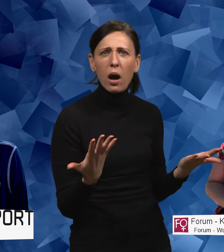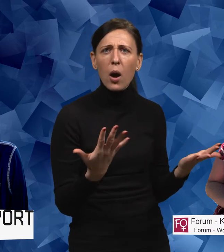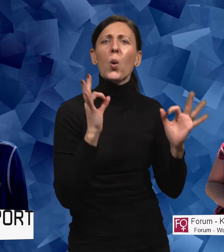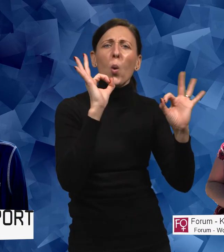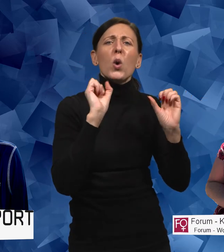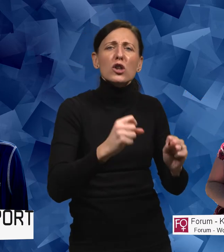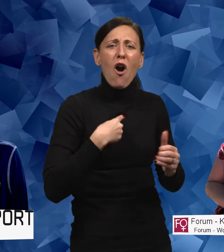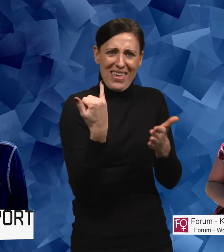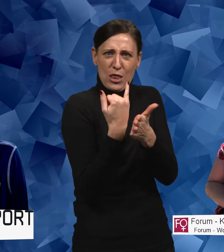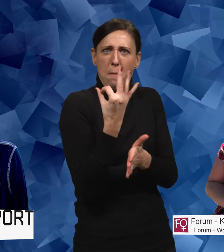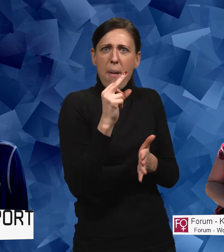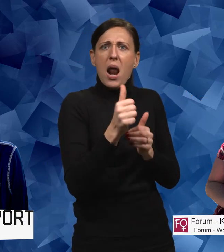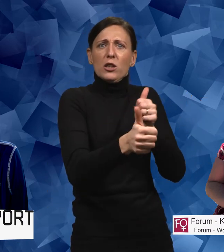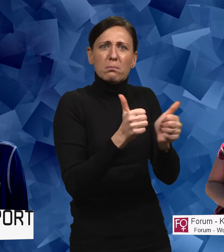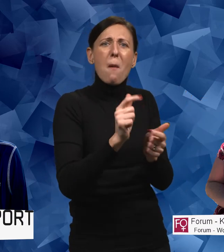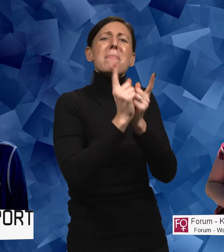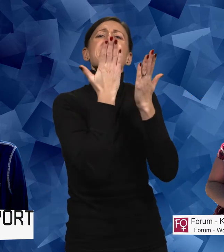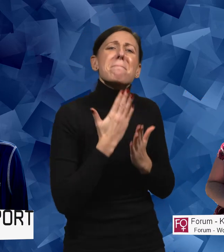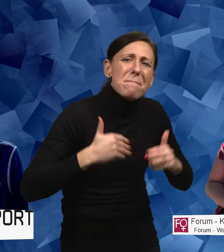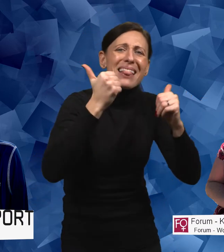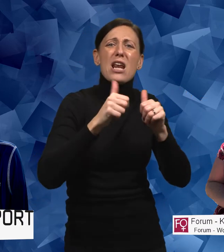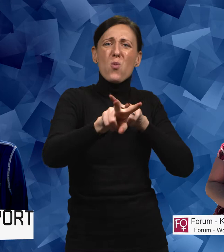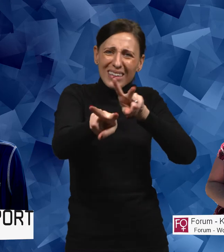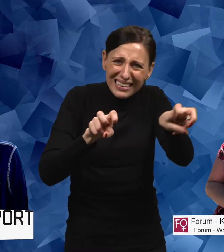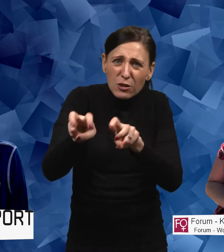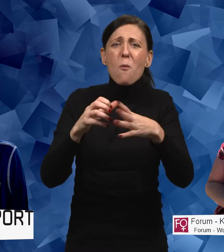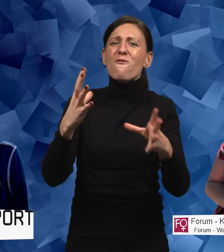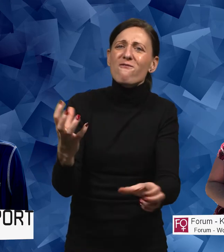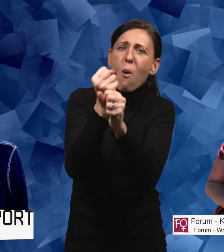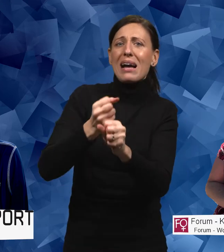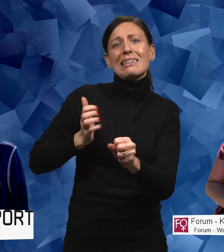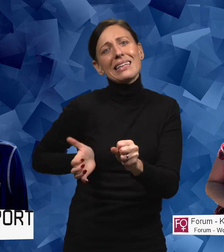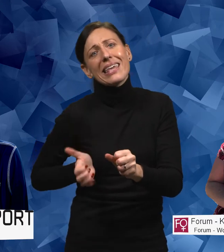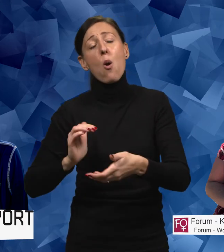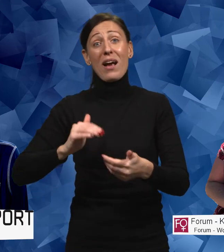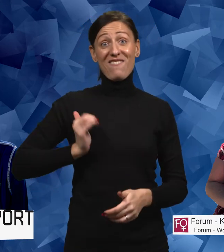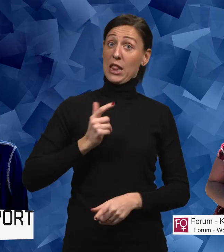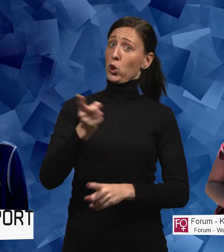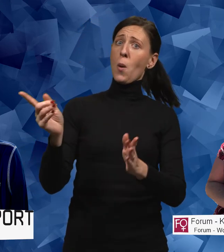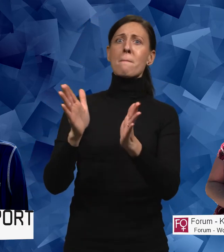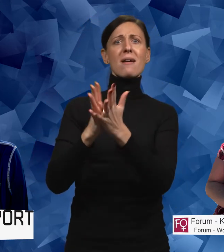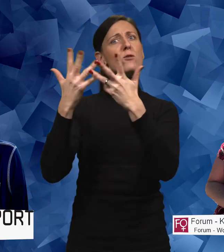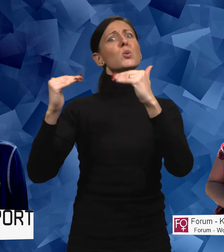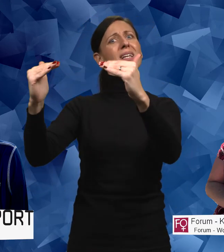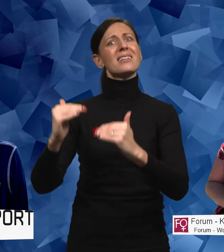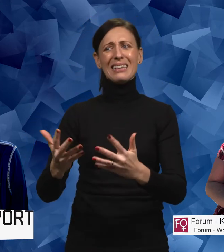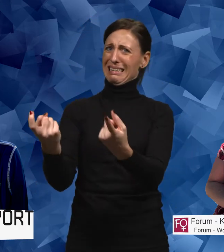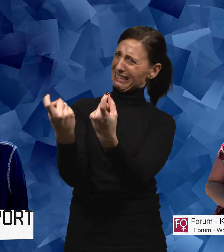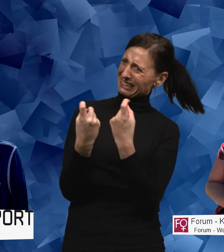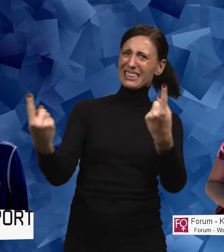hur ska vi inom parasporten bli bättre på att rekrytera och fånga upp tjejer och kvinnor med funktionsnedsättning till